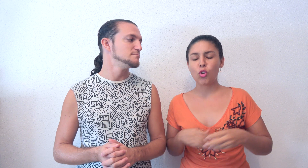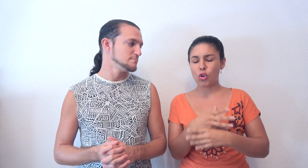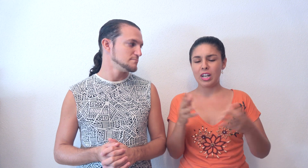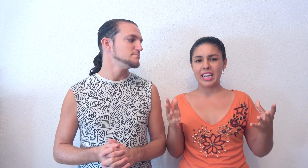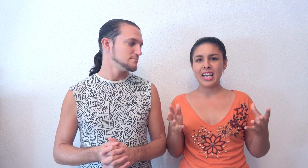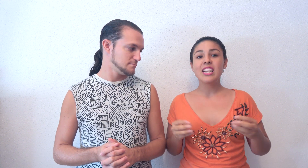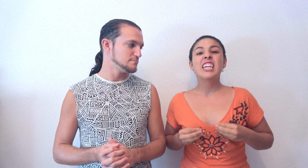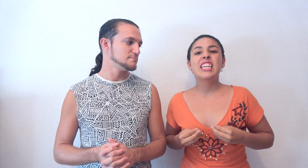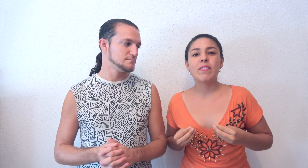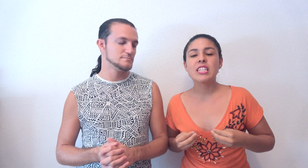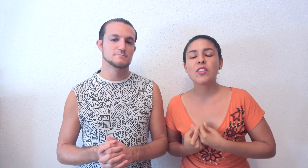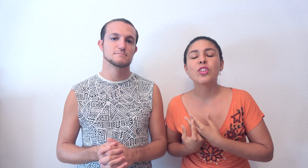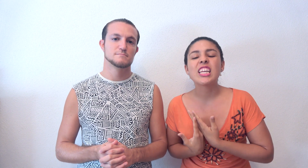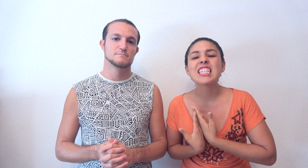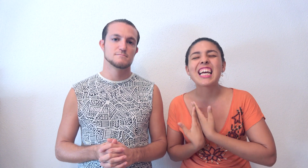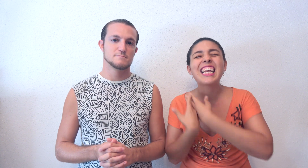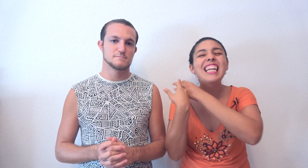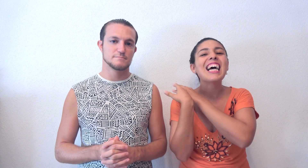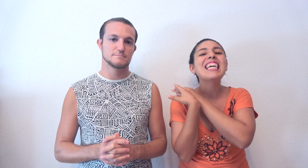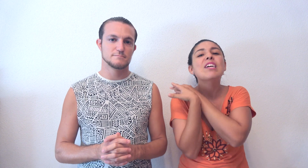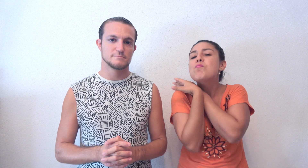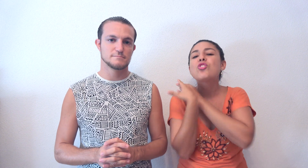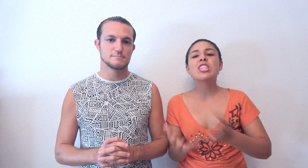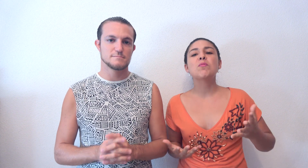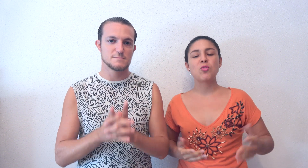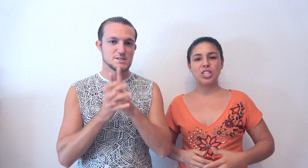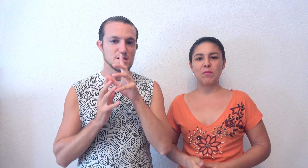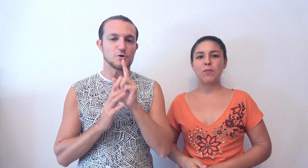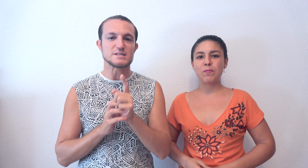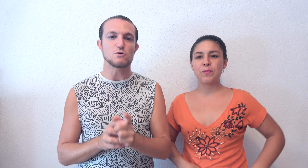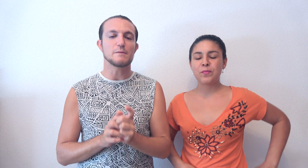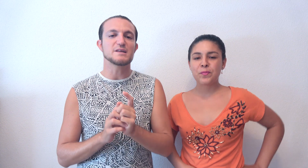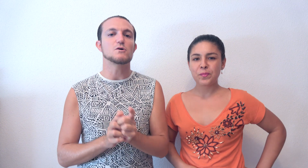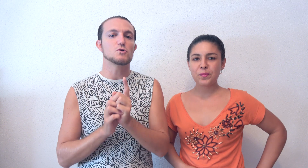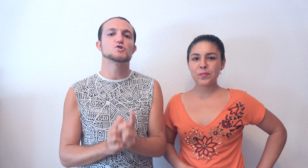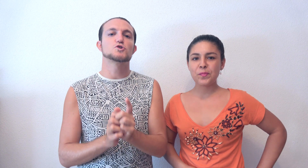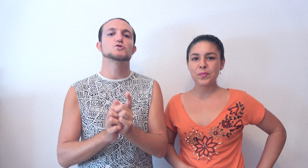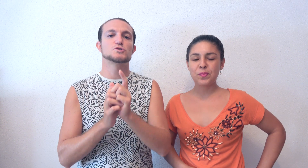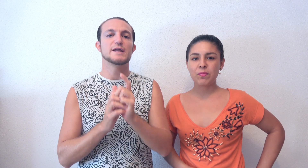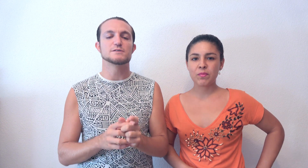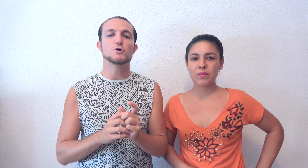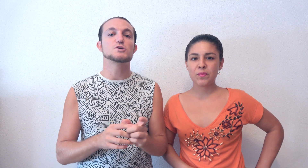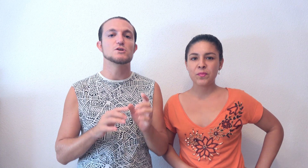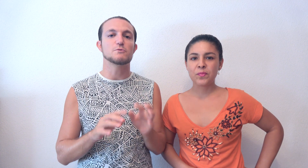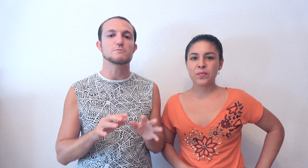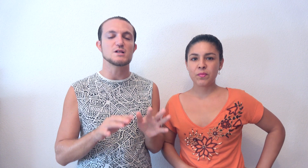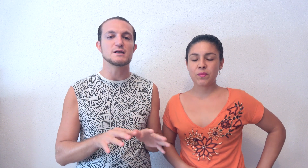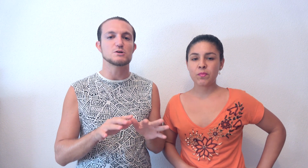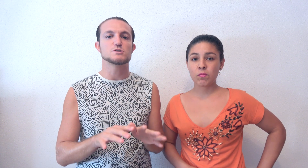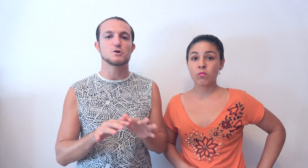todo lo que hay en la arena y ya veréis que disfrutaréis de esta isla muchísimo, muchísimo. Sí, porque seguramente que algunos de los dos nos diréis, bueno, y si no podemos alterar el coche porque